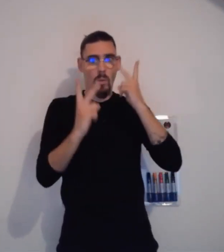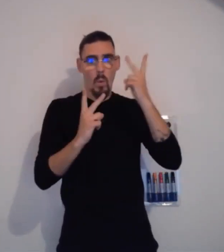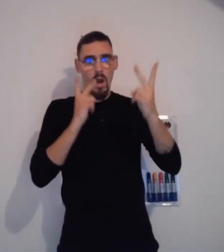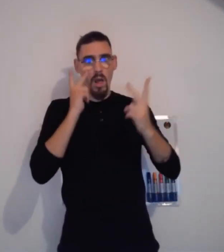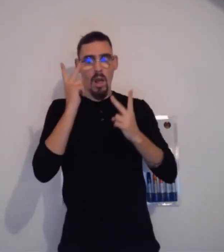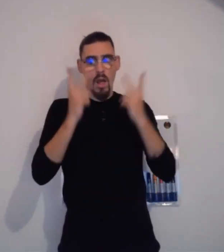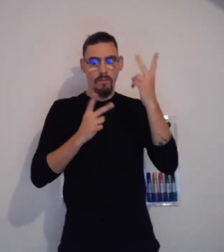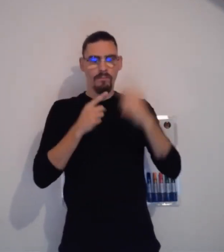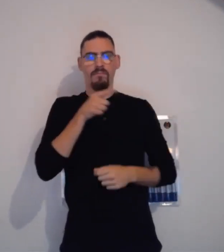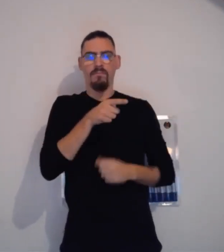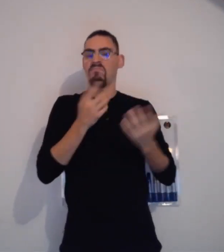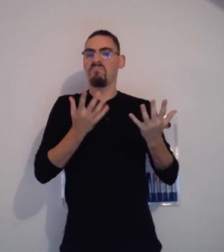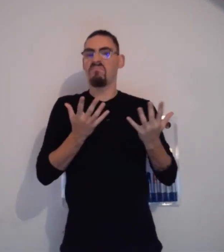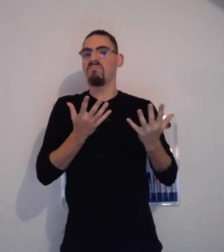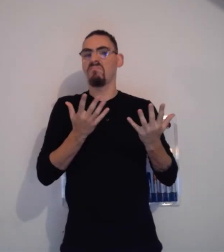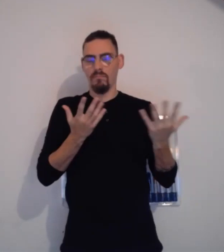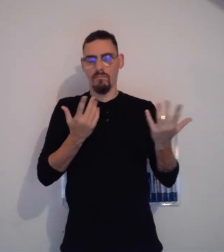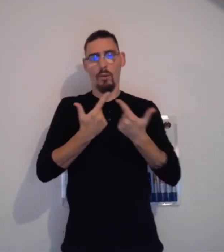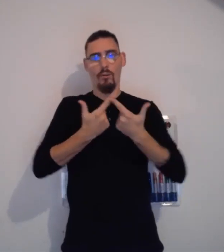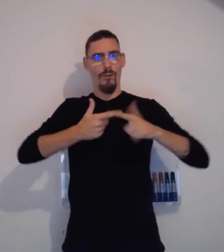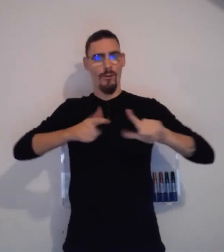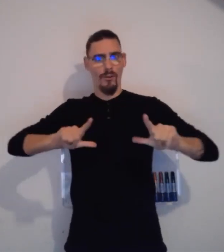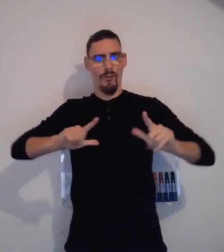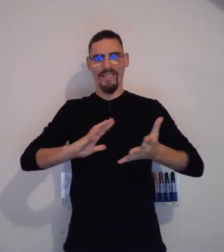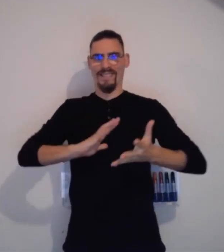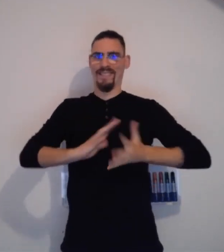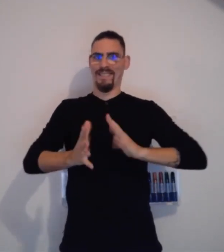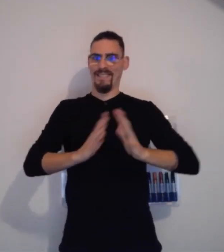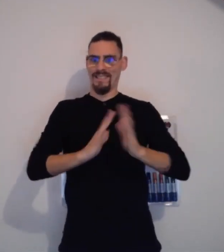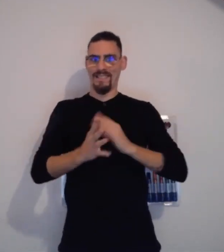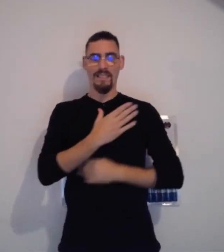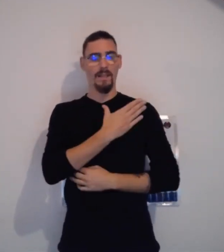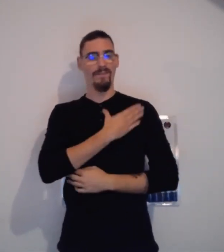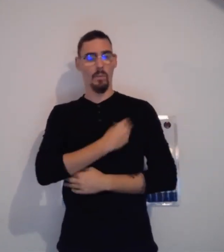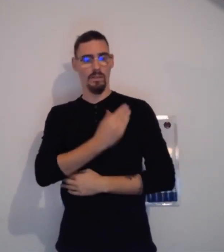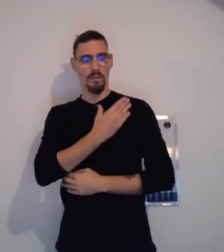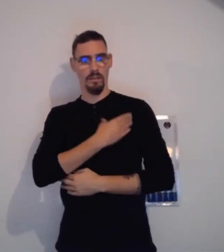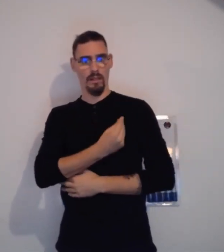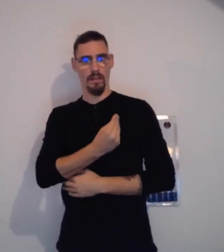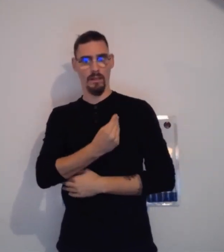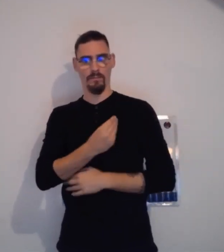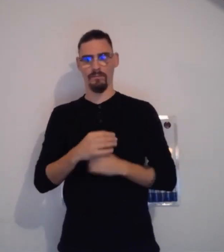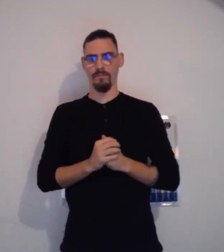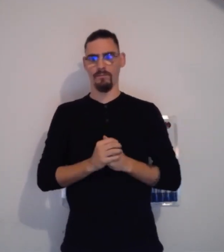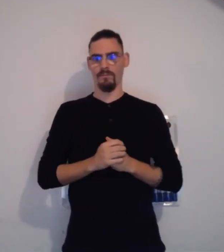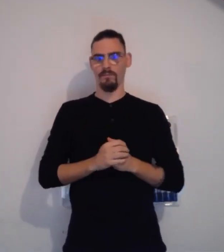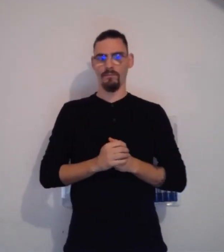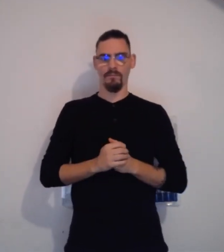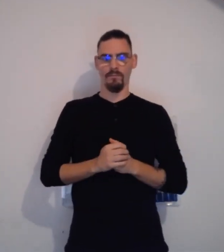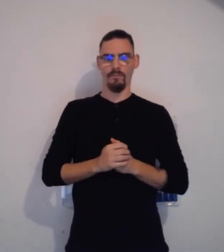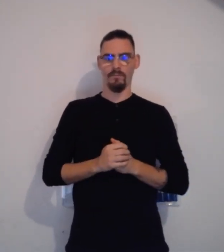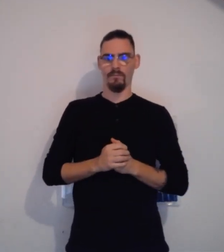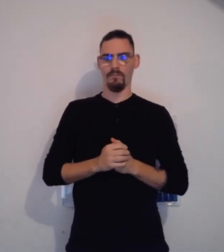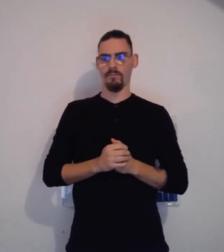dans un premier temps la langue visuelle qu'on appelle « langue des signes française